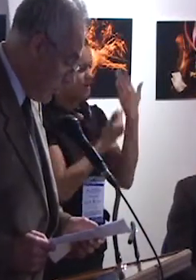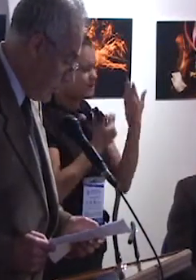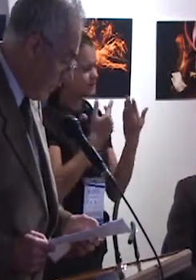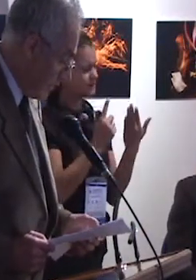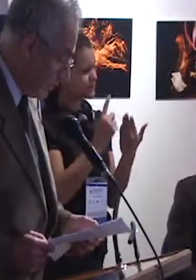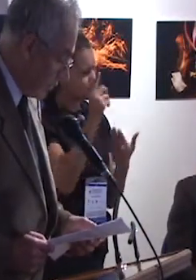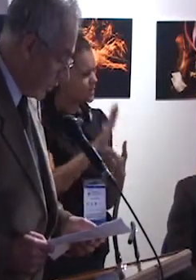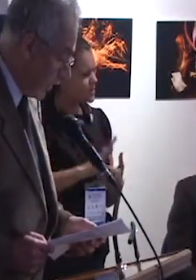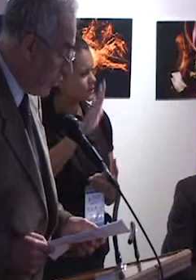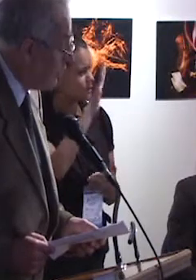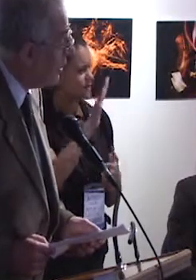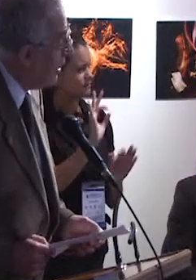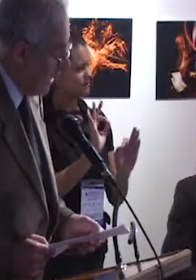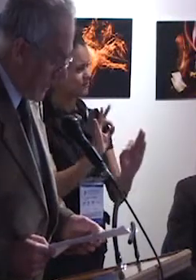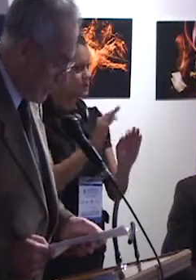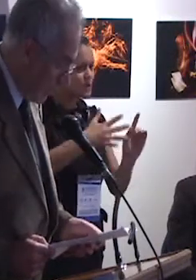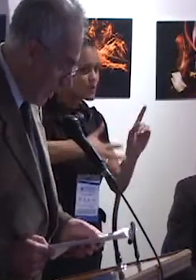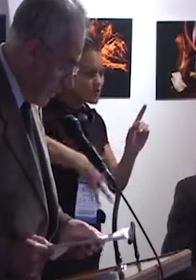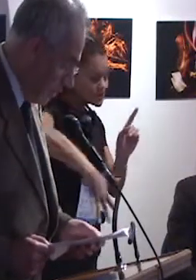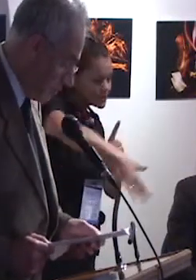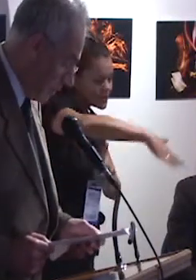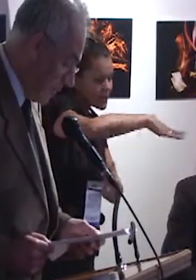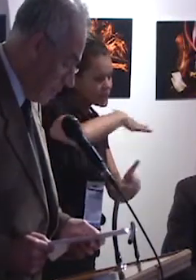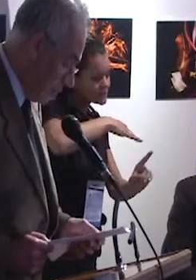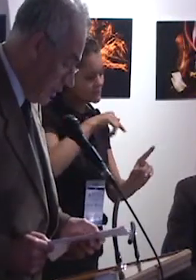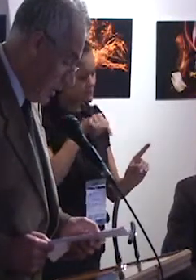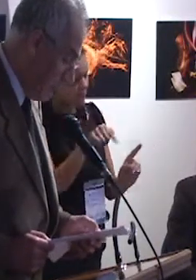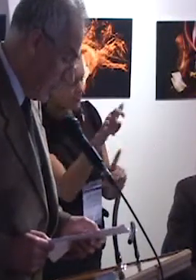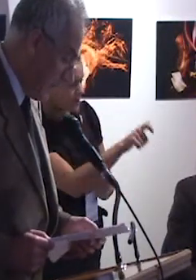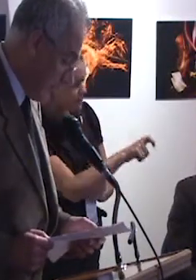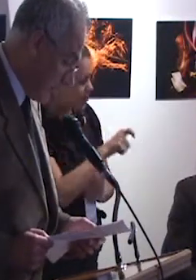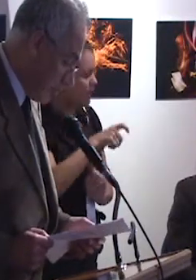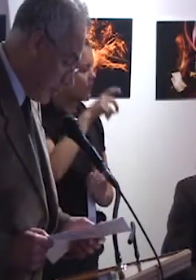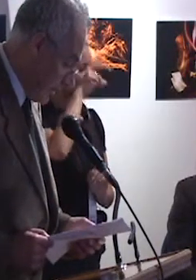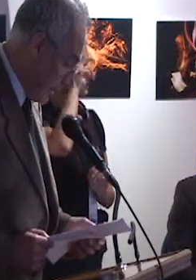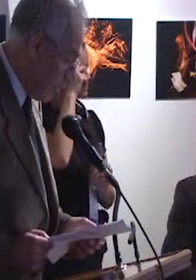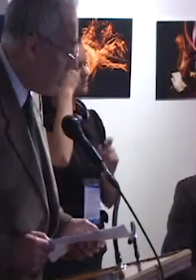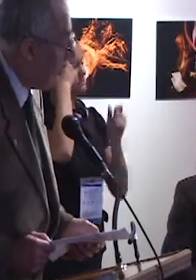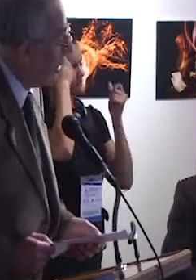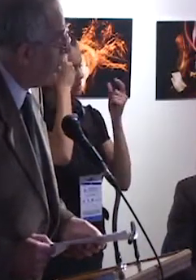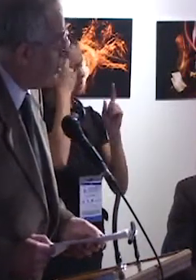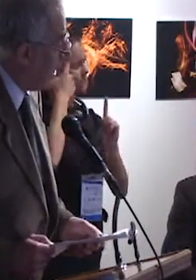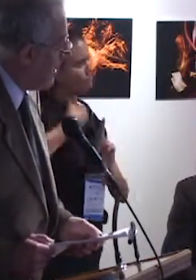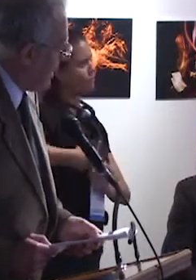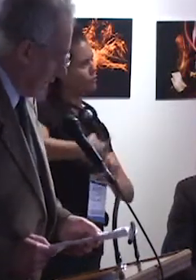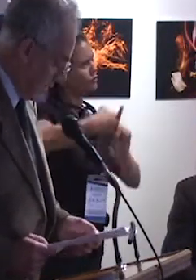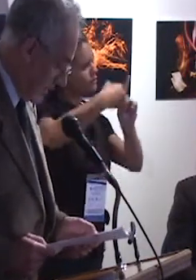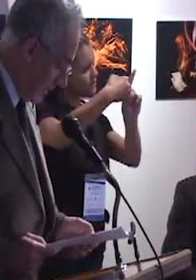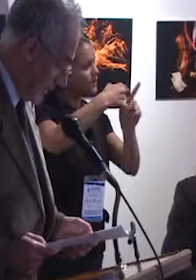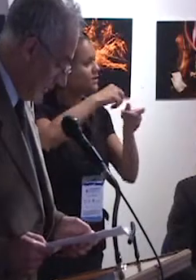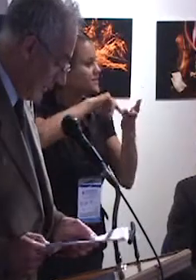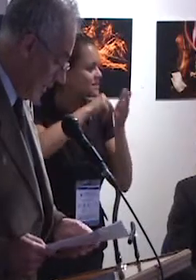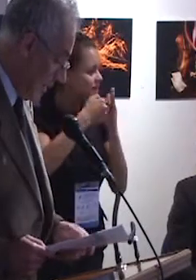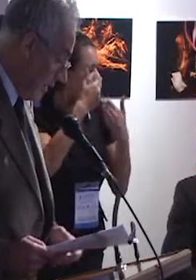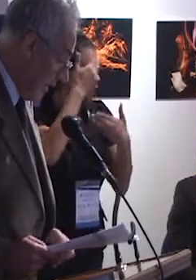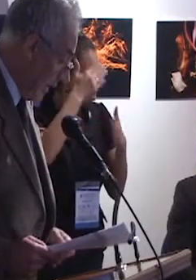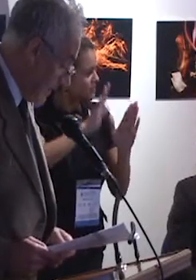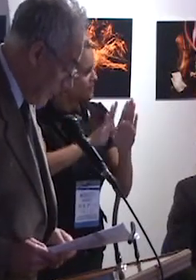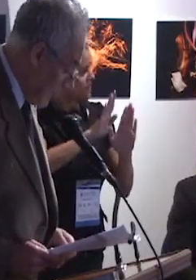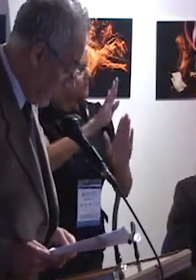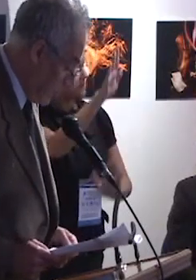en un contexto que con un nivel razonable de optimismo puede ser considerado como de conciencia creciente.